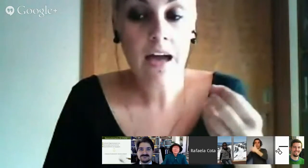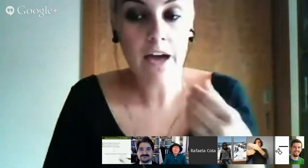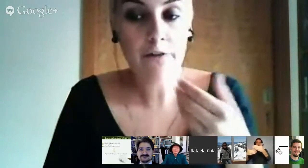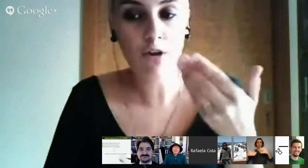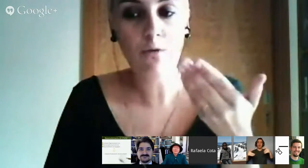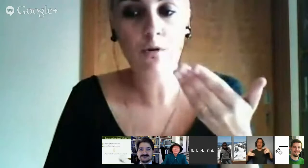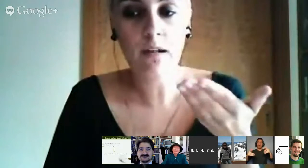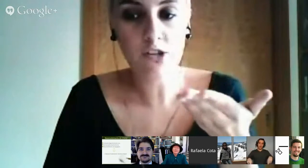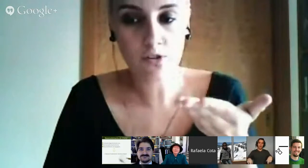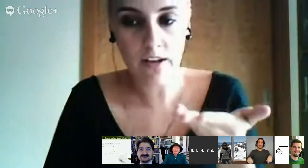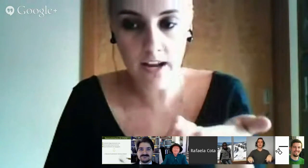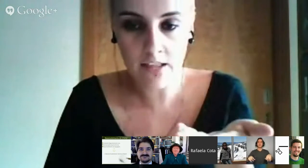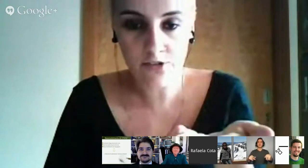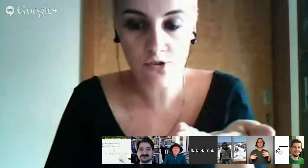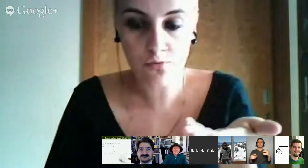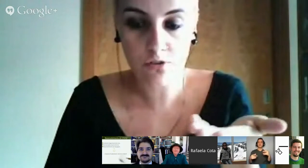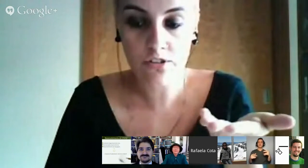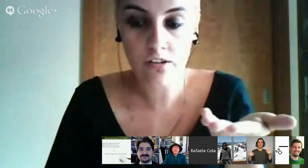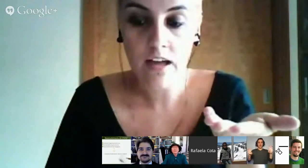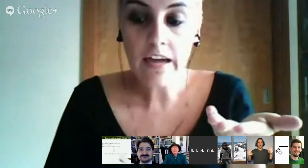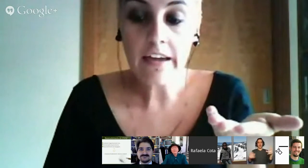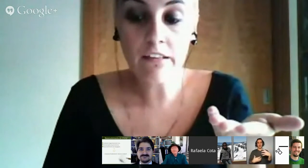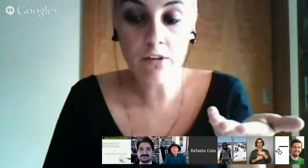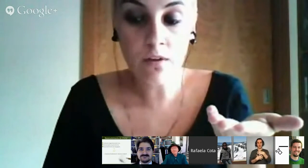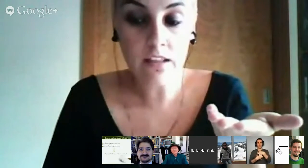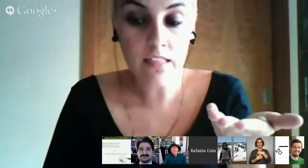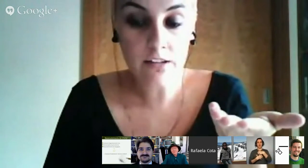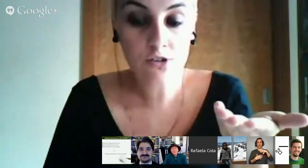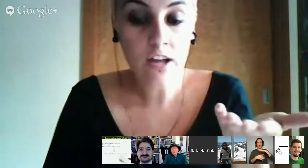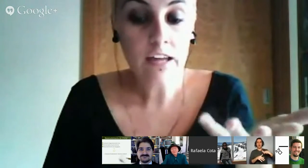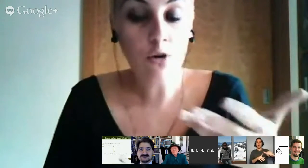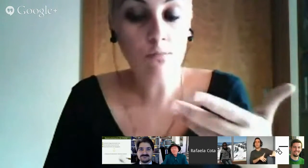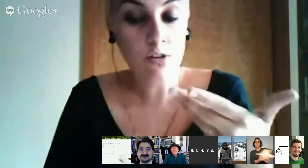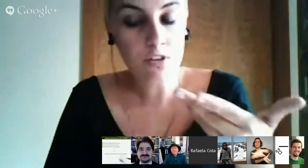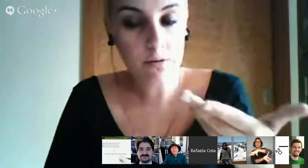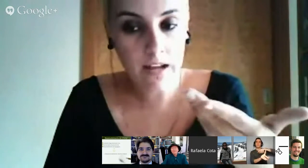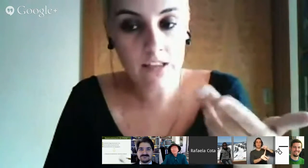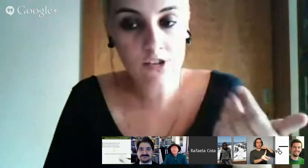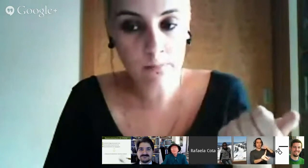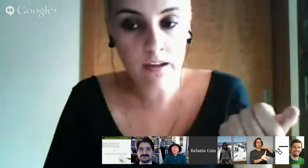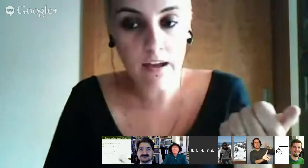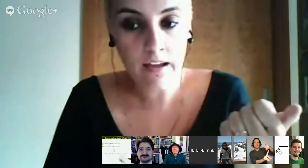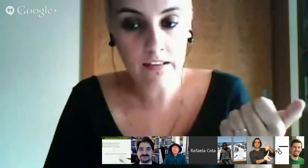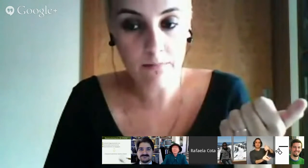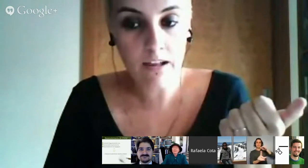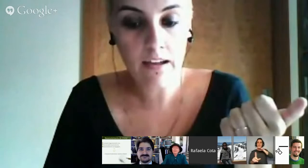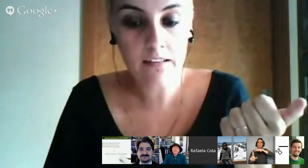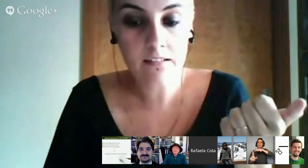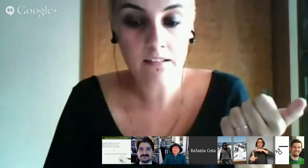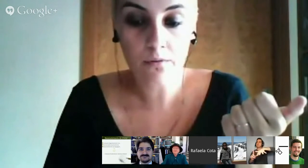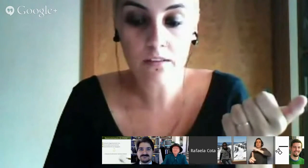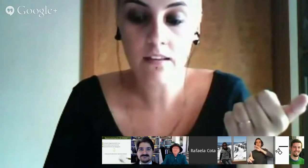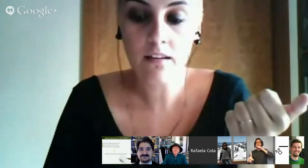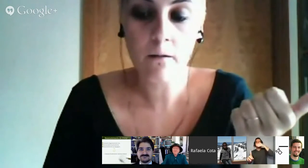é a forma como elas são encaradas nas suas individualidades e como são trabalhadas também, é trabalhada a aquisição da